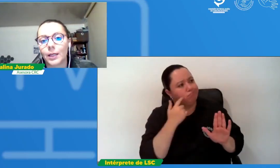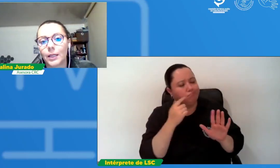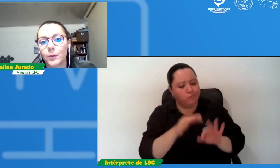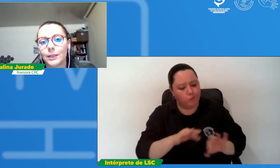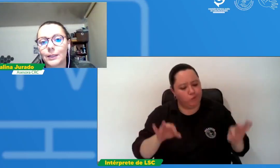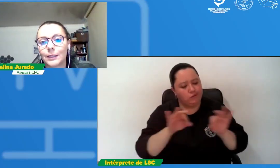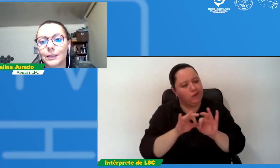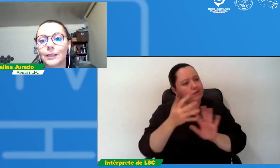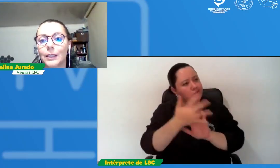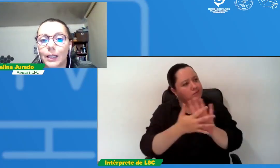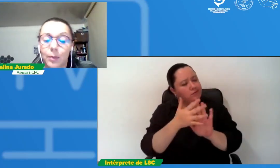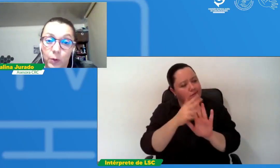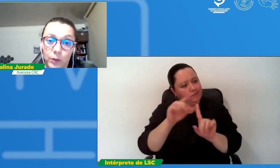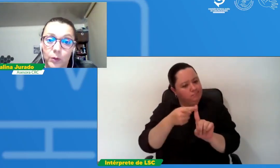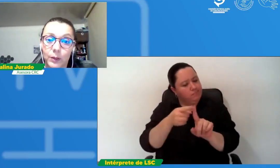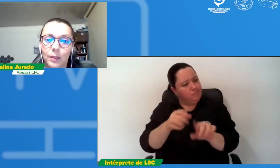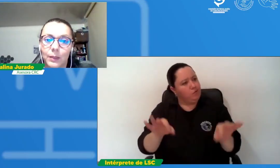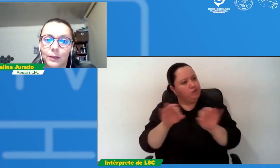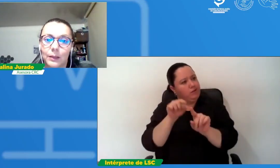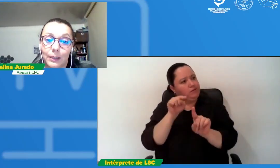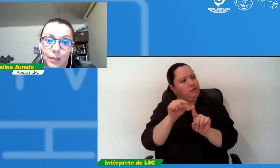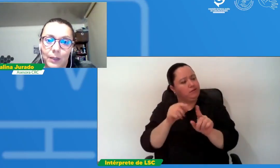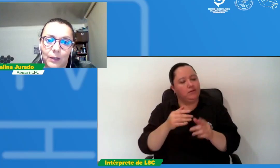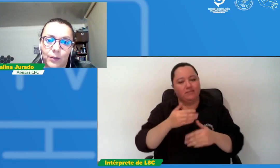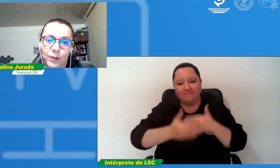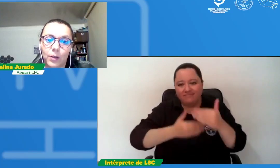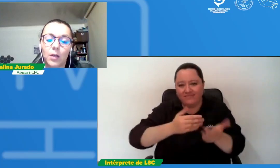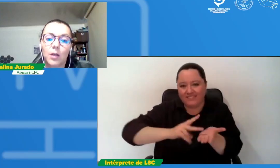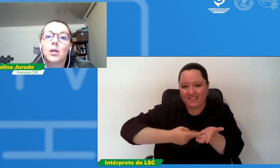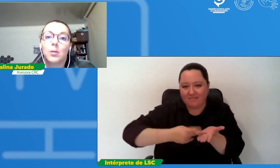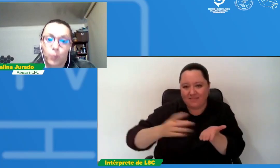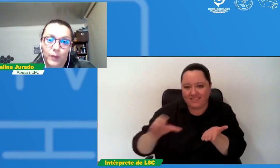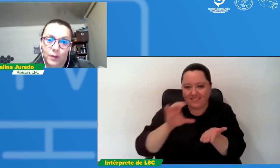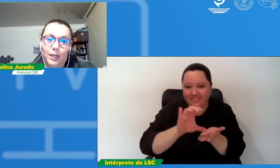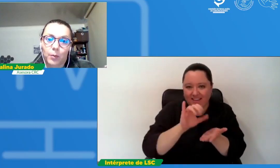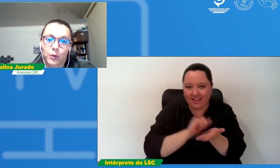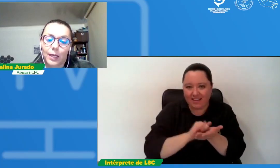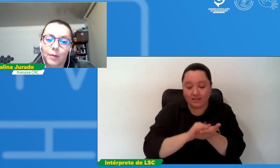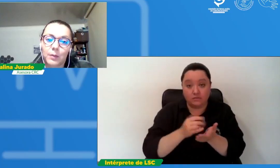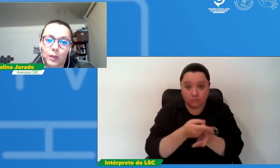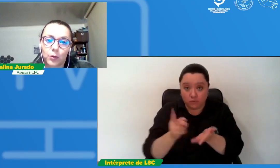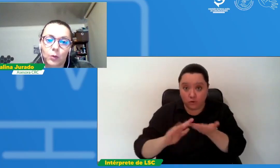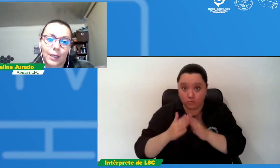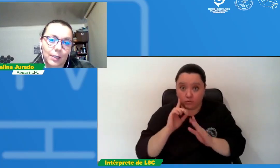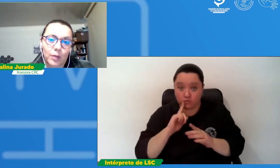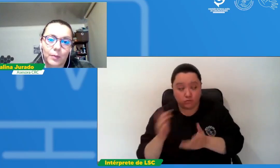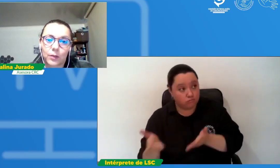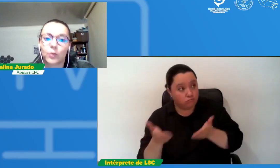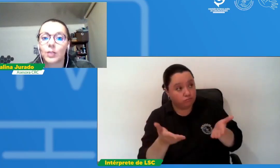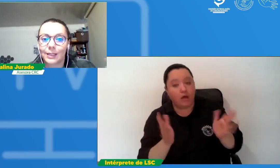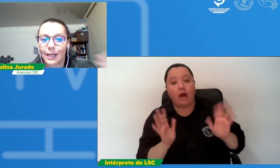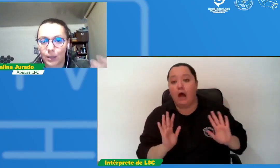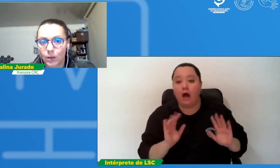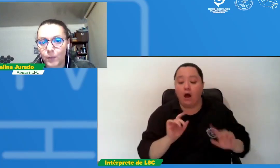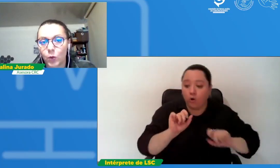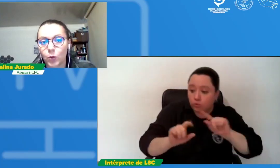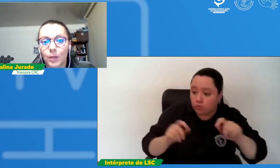lengua de señas y el proceso de interpretación pues digamos que la misma consulta y la retroalimentación nos datarán justamente